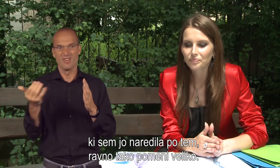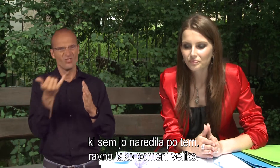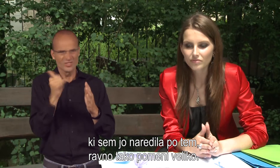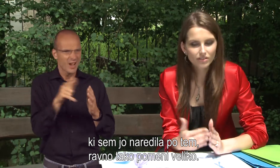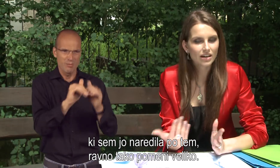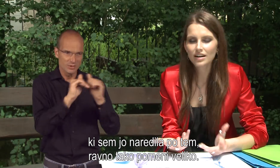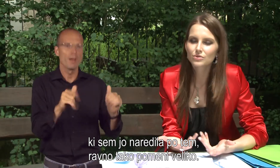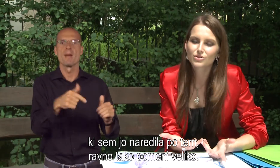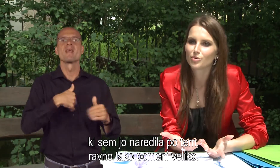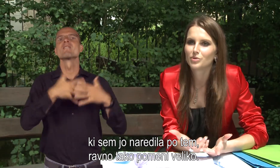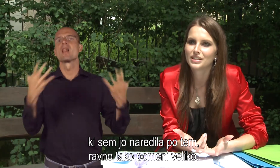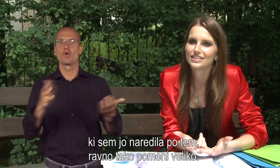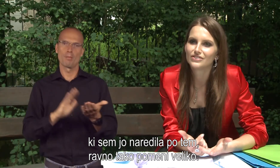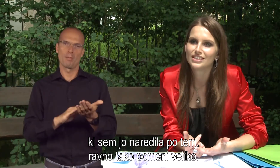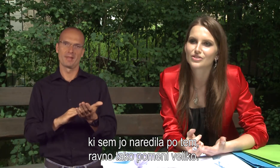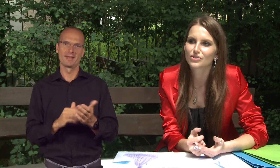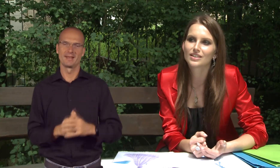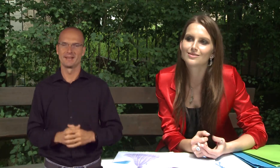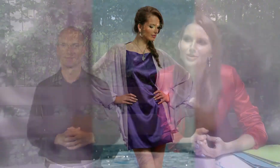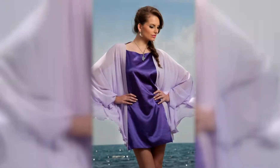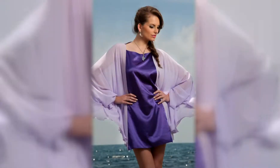ravno tako pomeni.